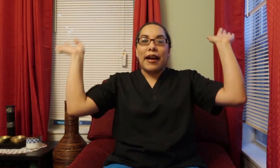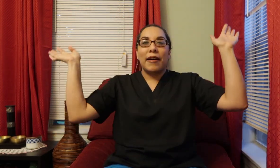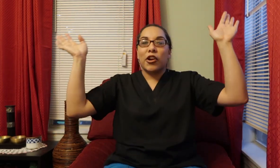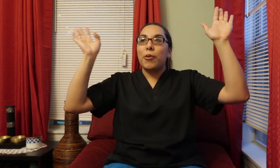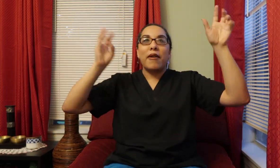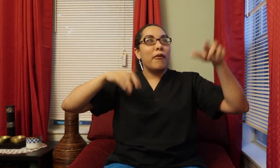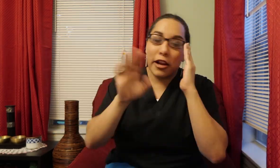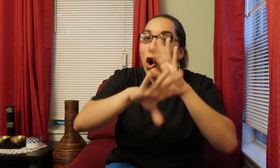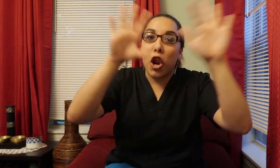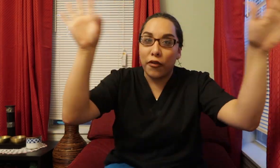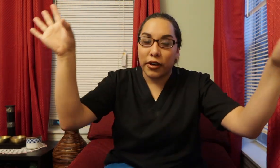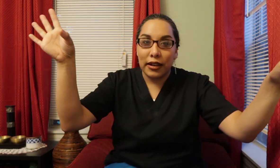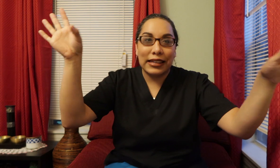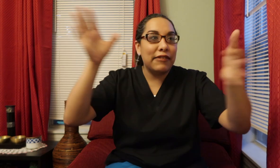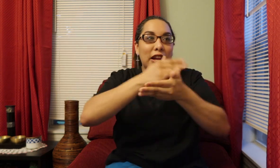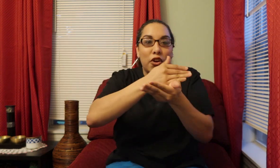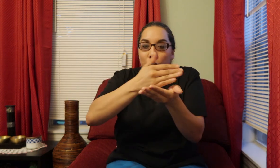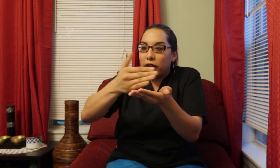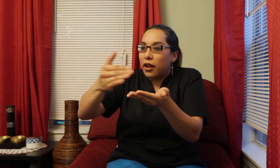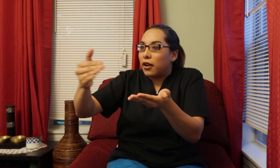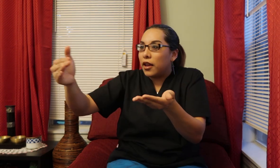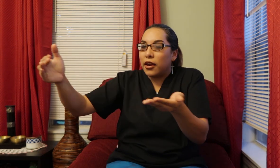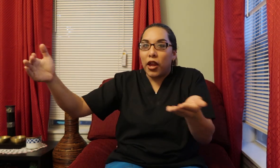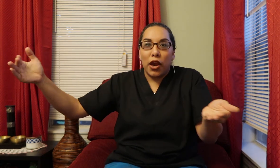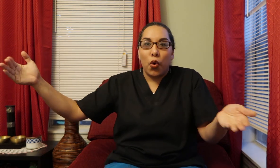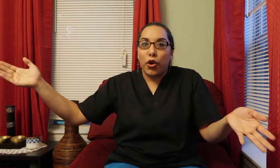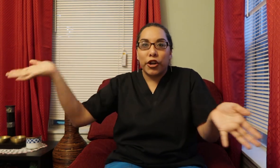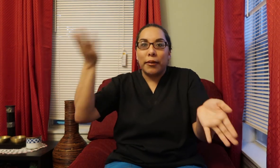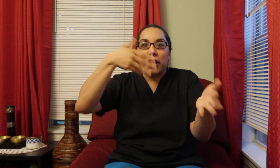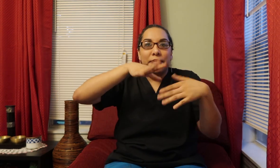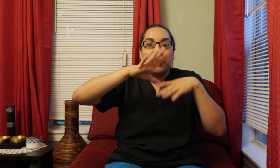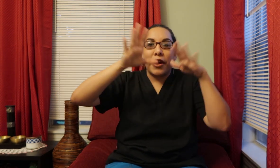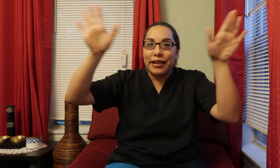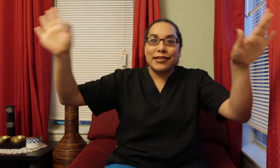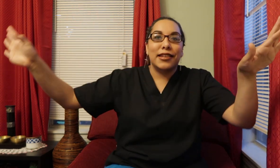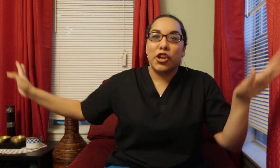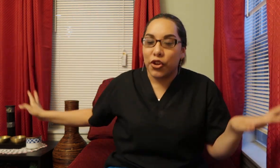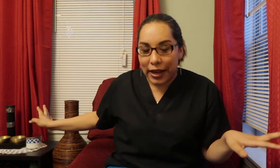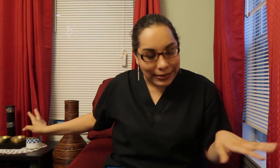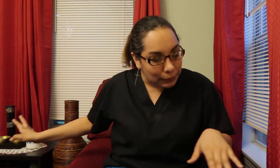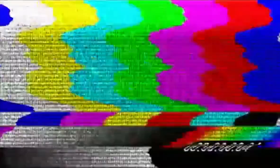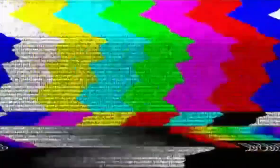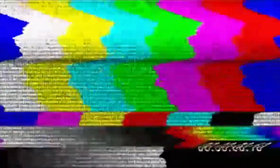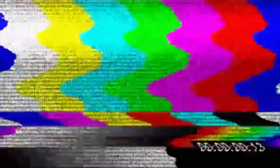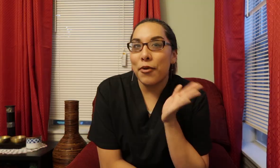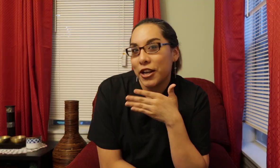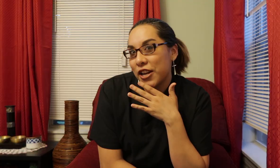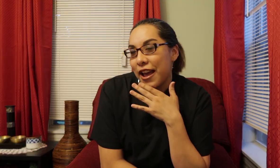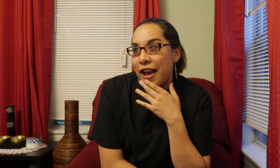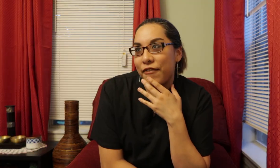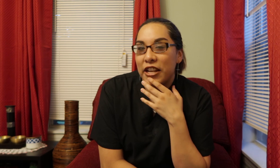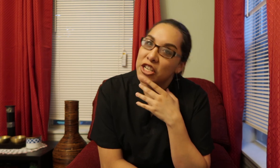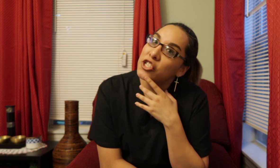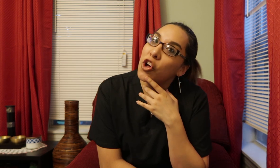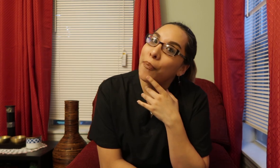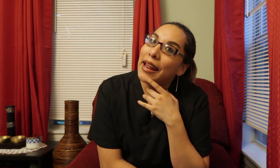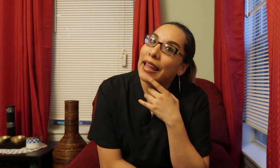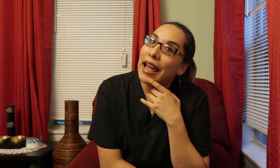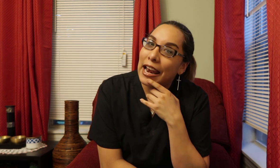va, a ver cómo me va Voy a ir all over It's not even going in order, I'm going to jump around That's not the new you guys He emborracha a Francesco para que le